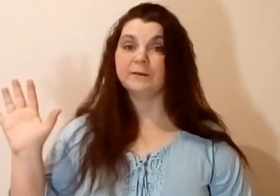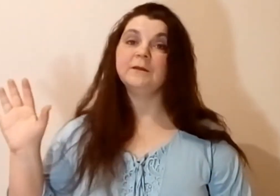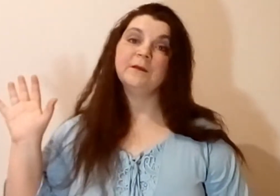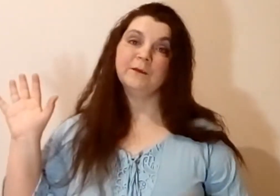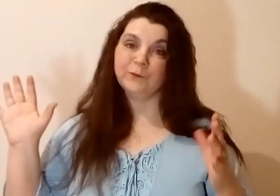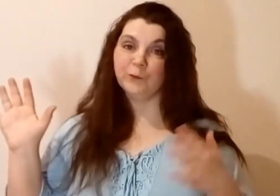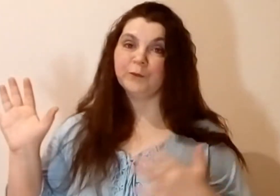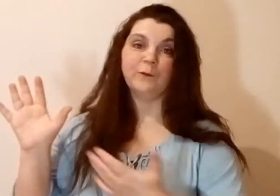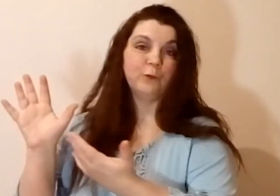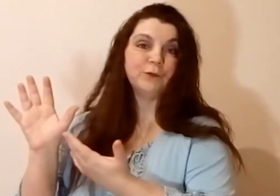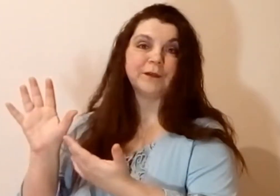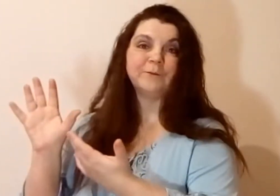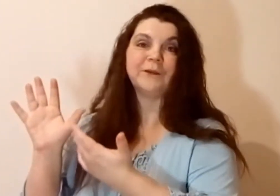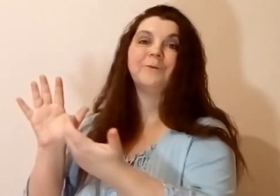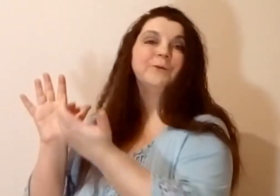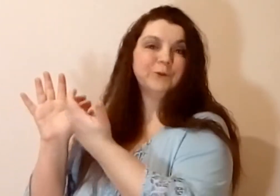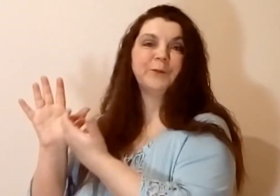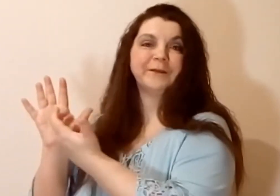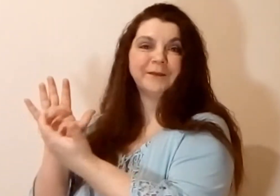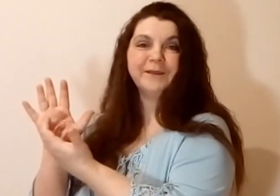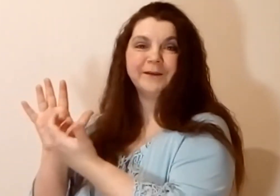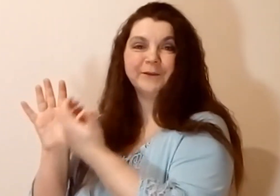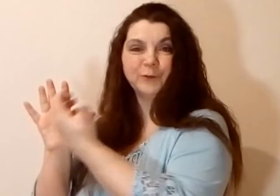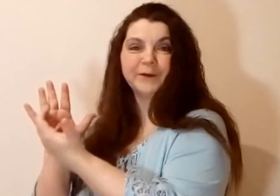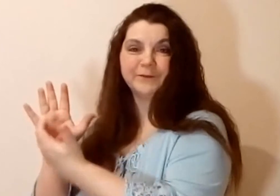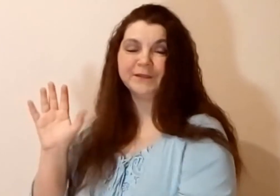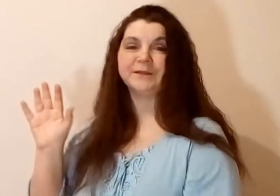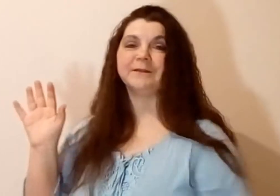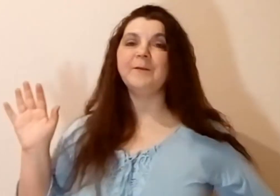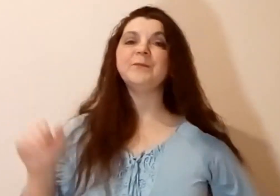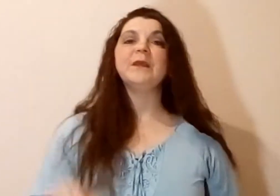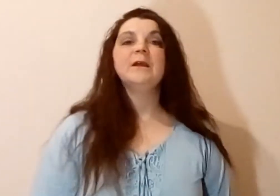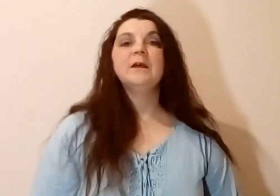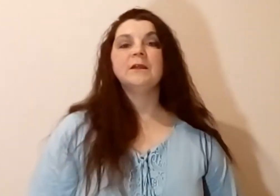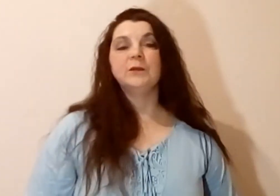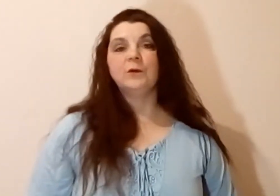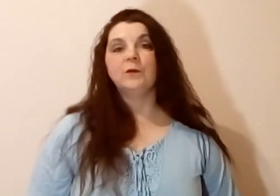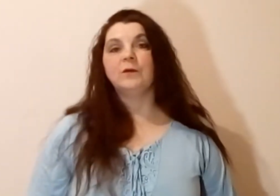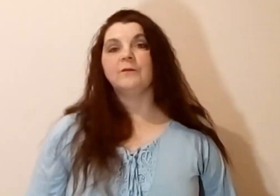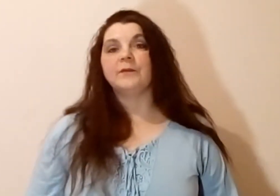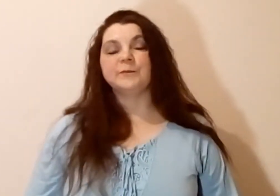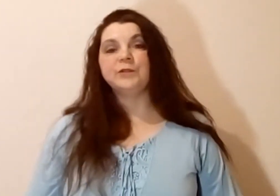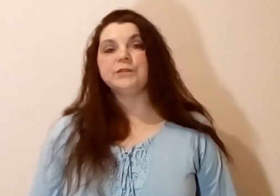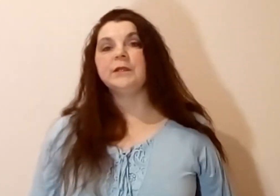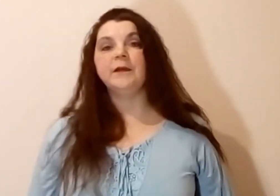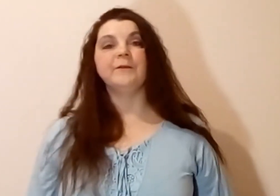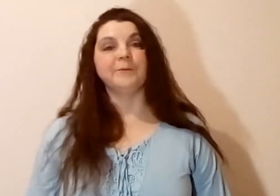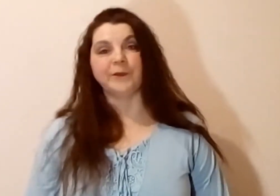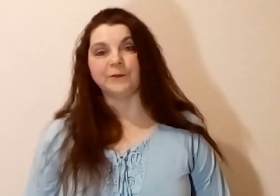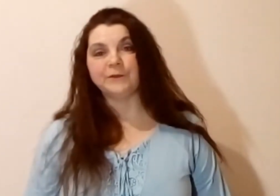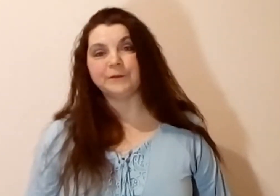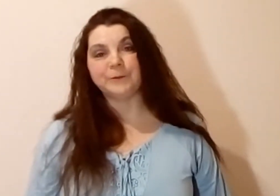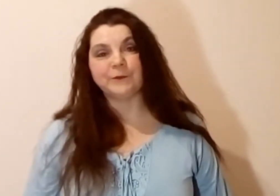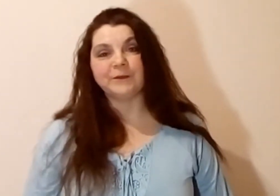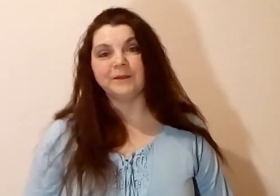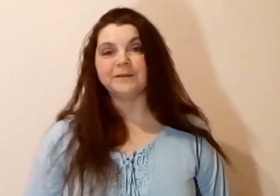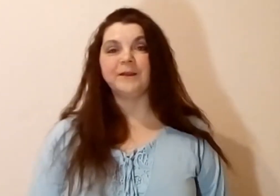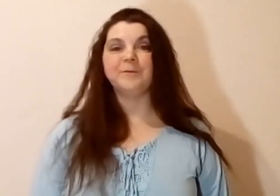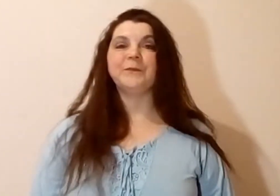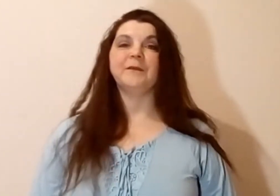добрых утром, там, добрый день и добрый вечер, да? Но, возможно, вам придется потрудиться и